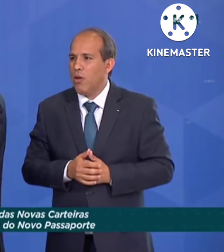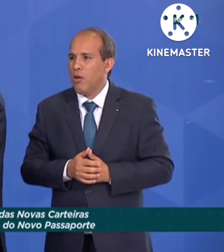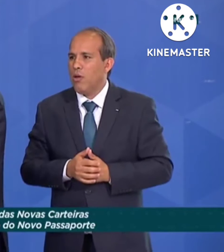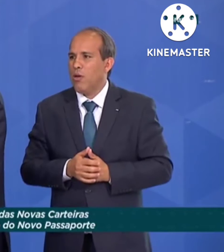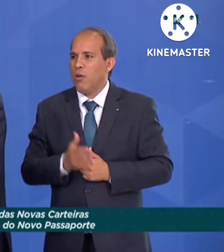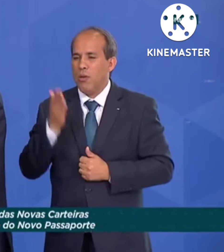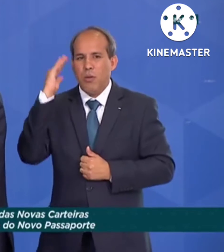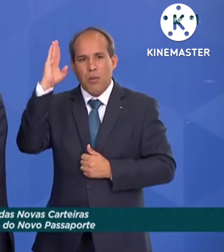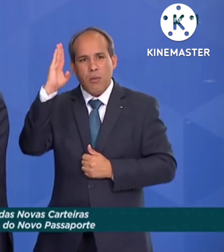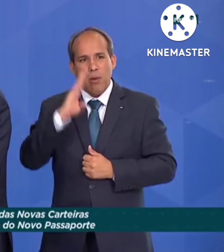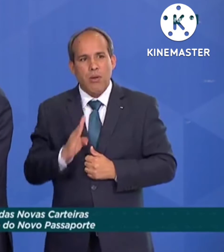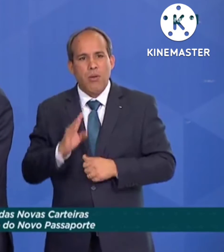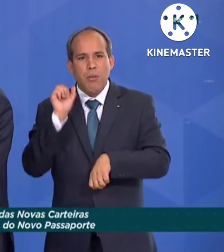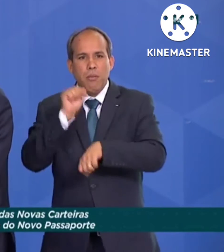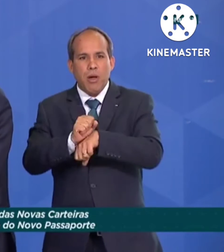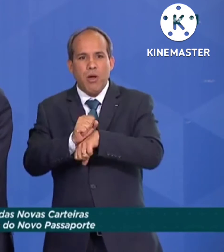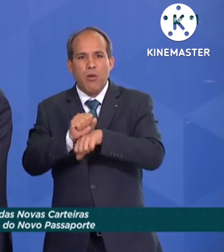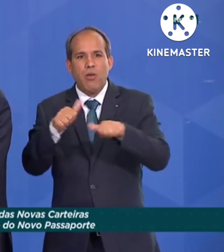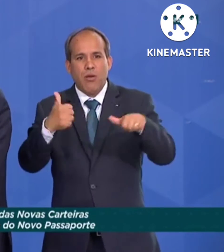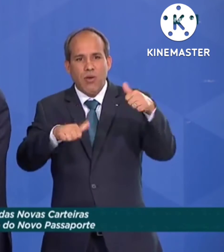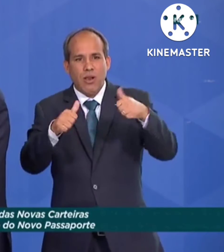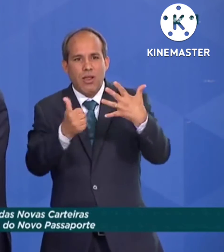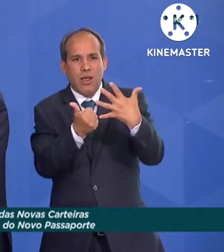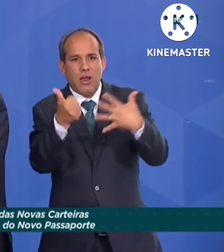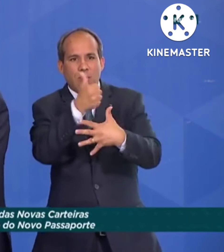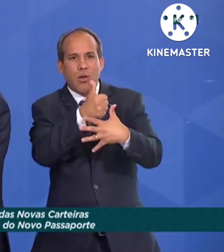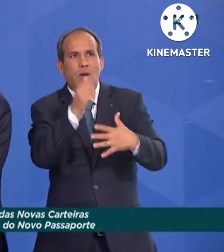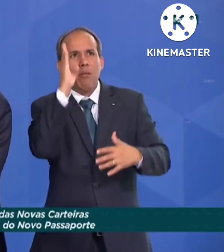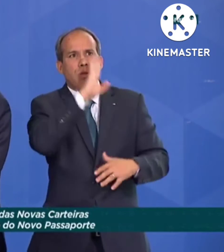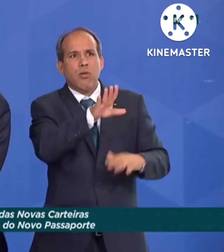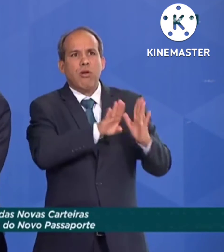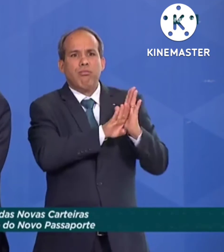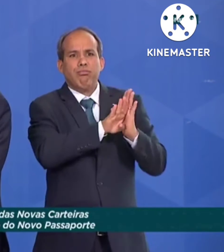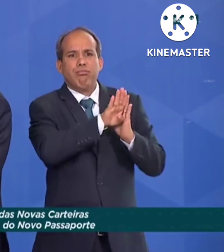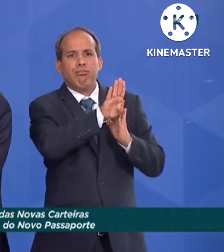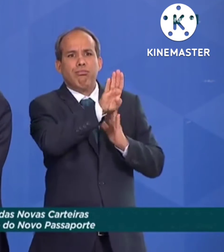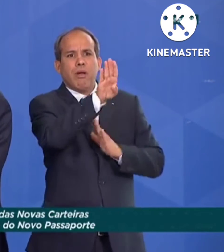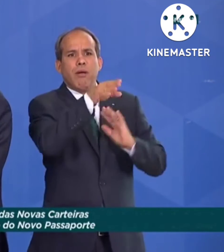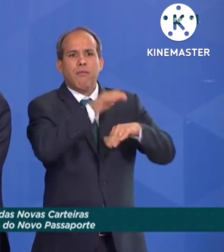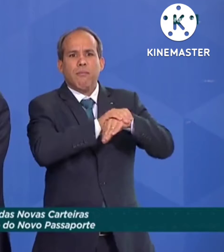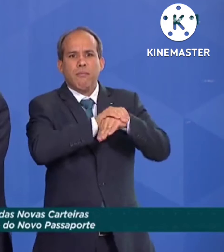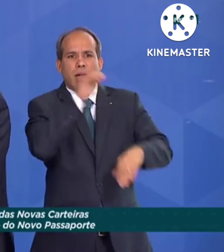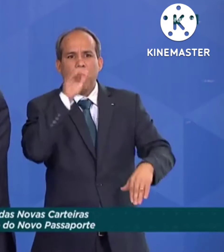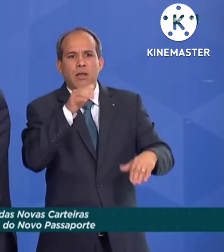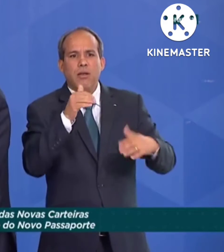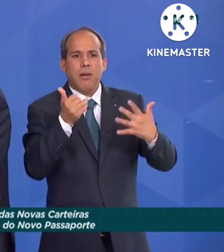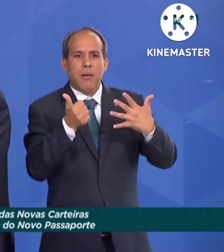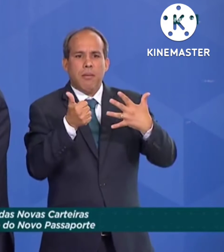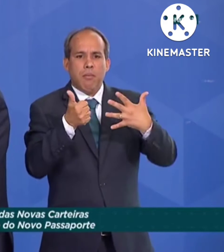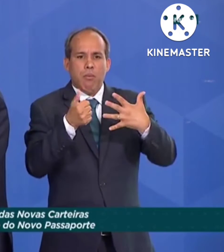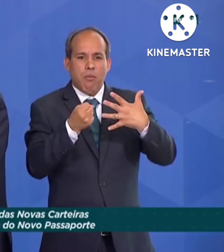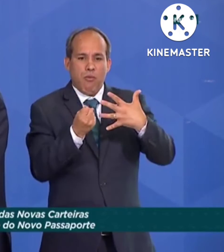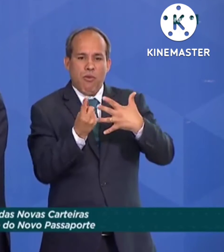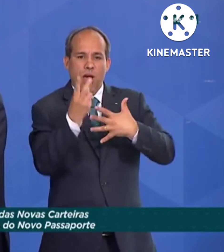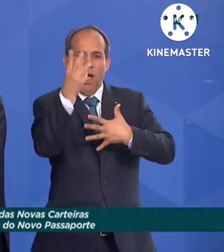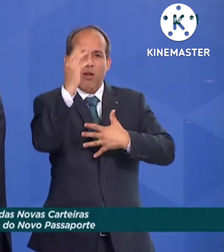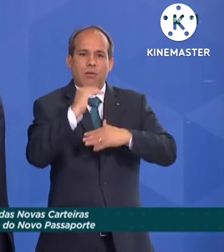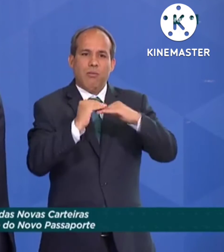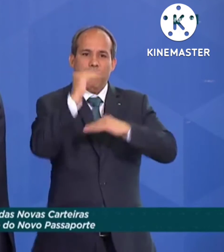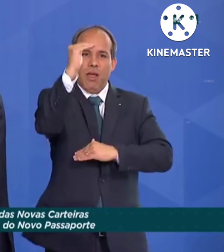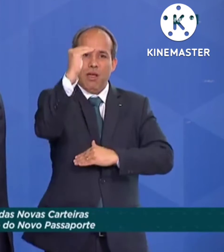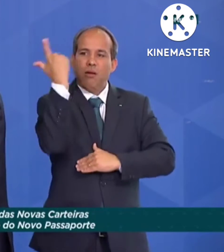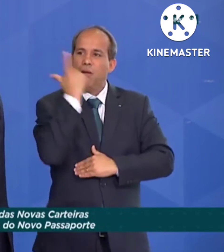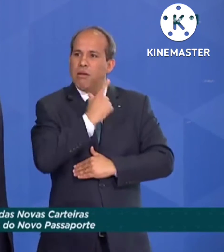Mundial parou de fazer a classificação, o Brasil teria avançado muitas, muitas classificações. E eu acho que nas